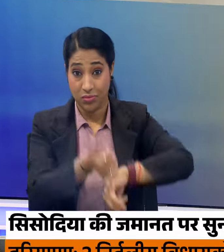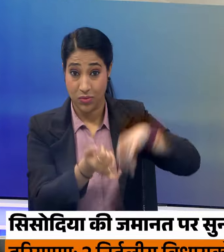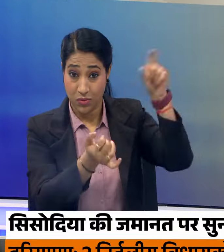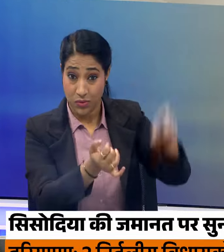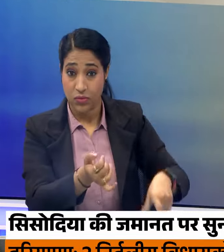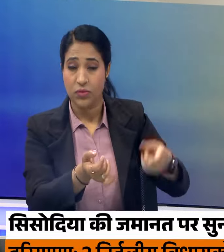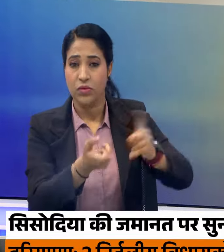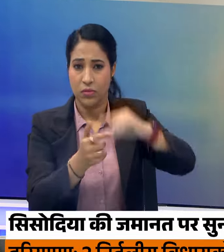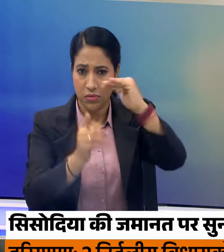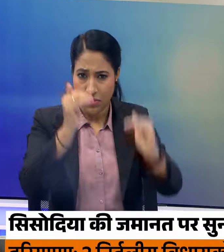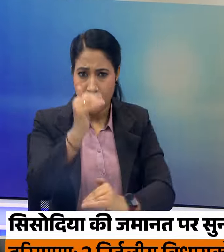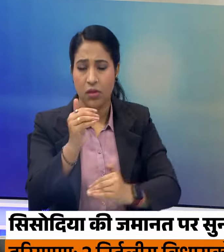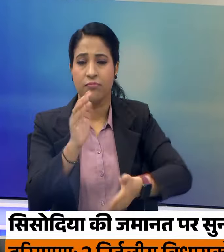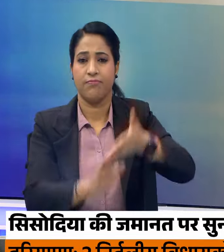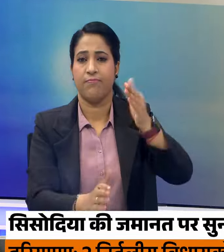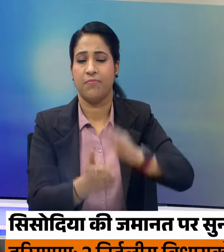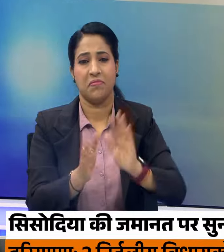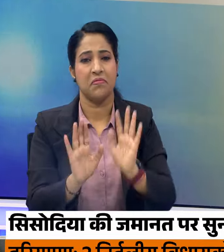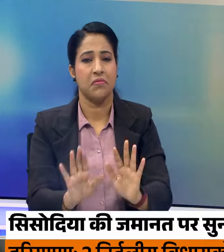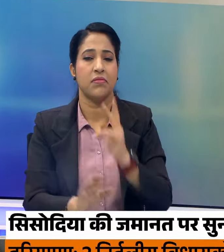फैस्ले को दी है चुनौती